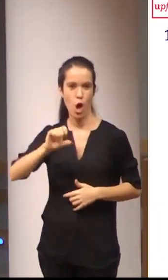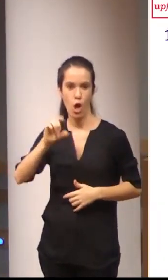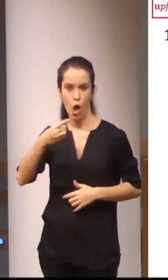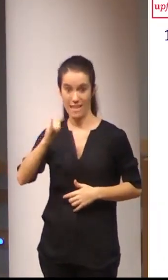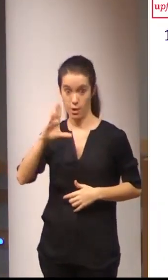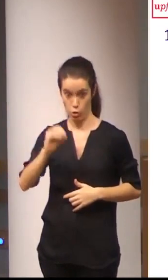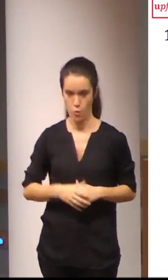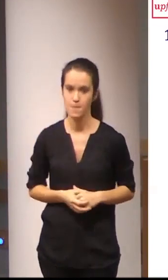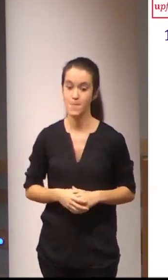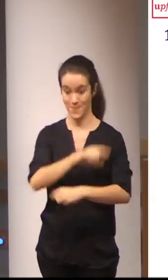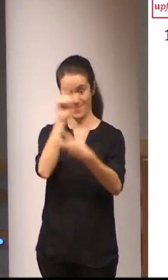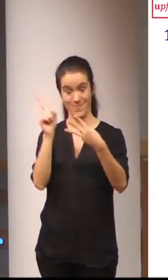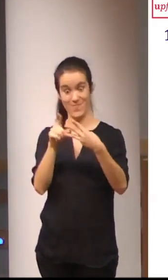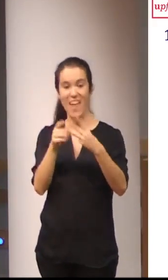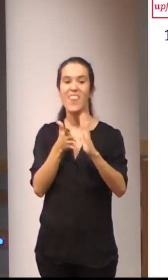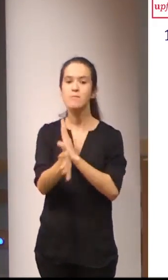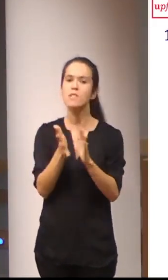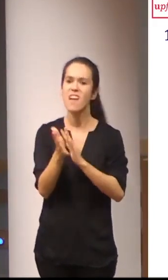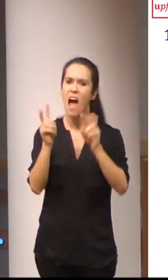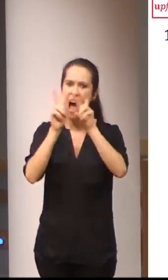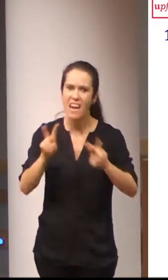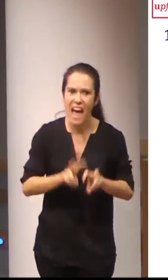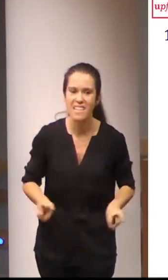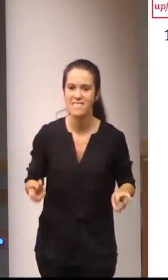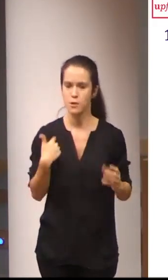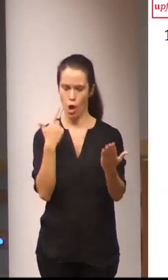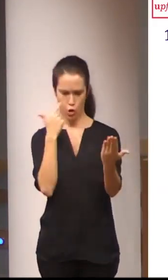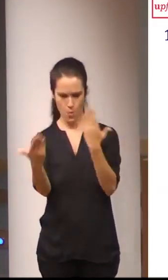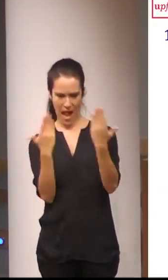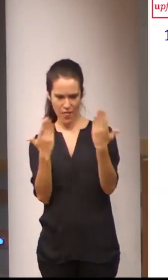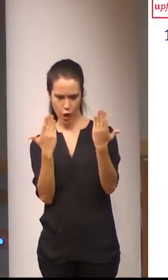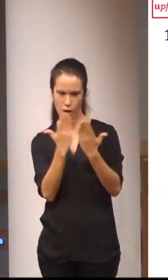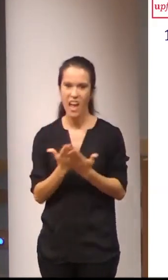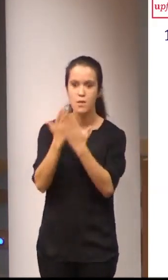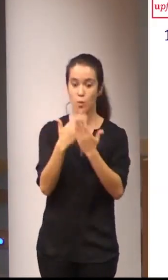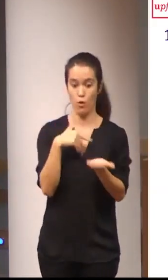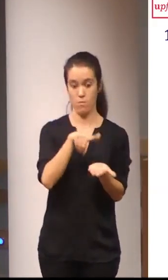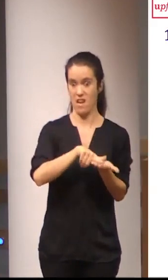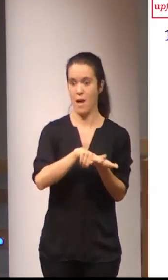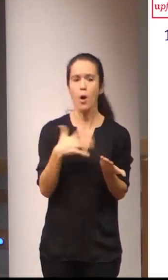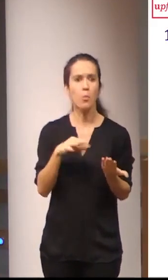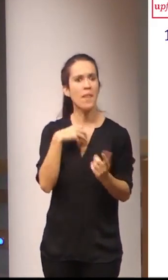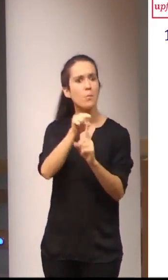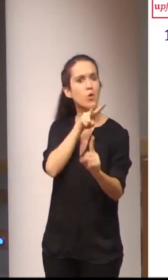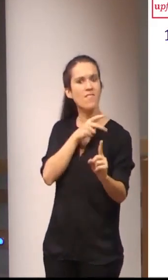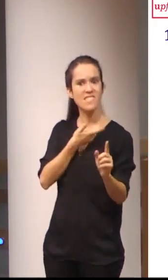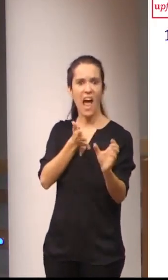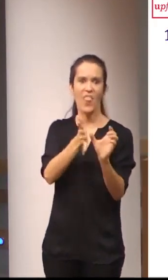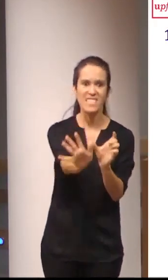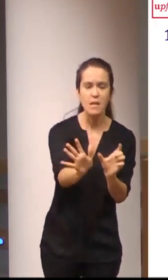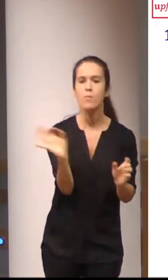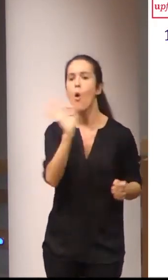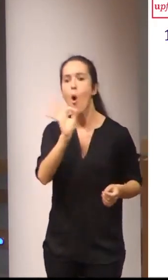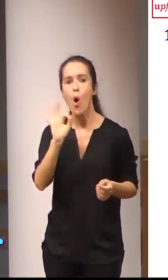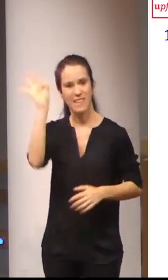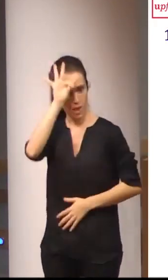lugar, a descripción incluye o análisis, a comparación e o estudio de lengua, desde un punto de vista descriptivo ou teórico,